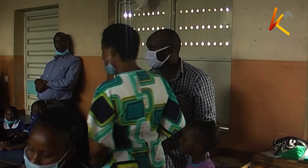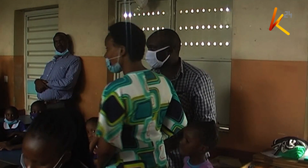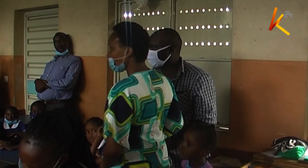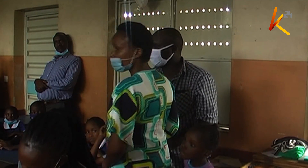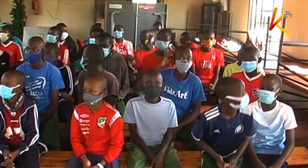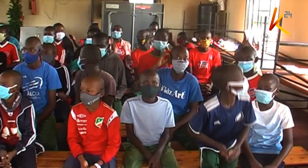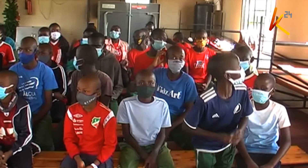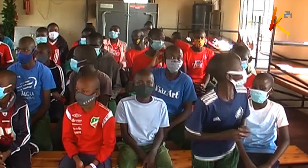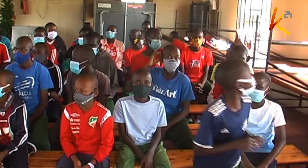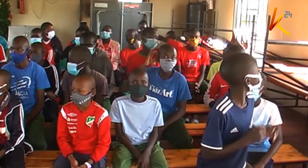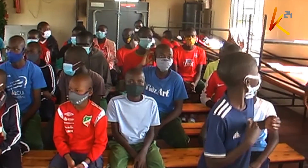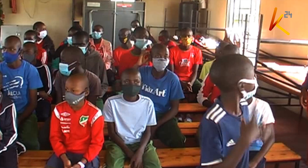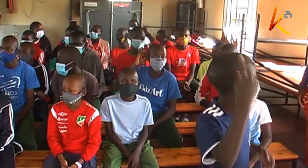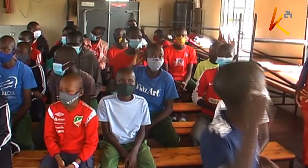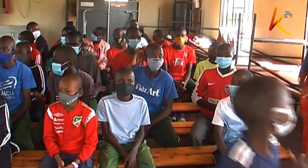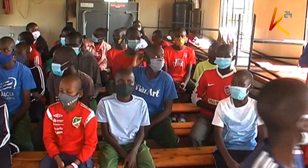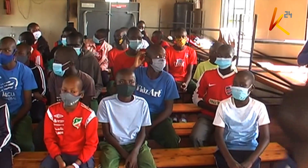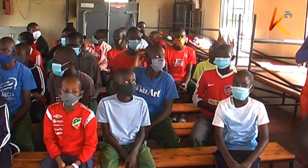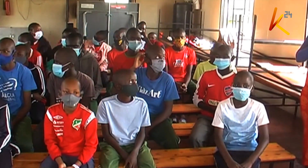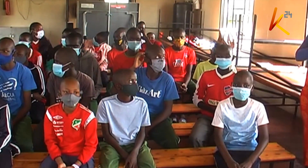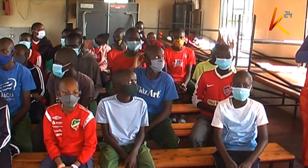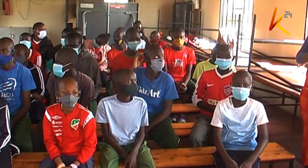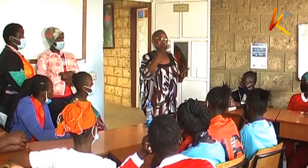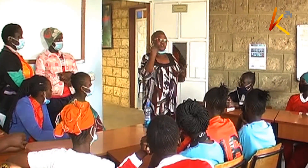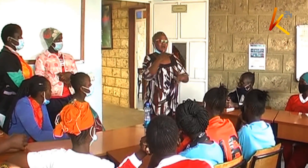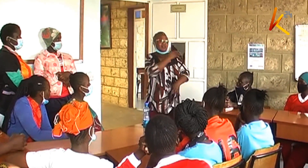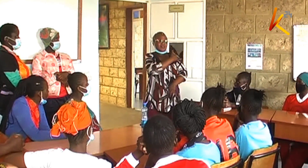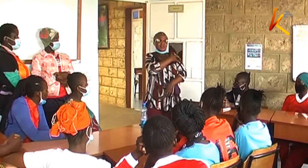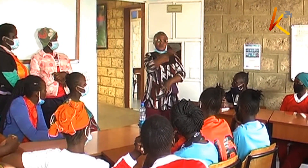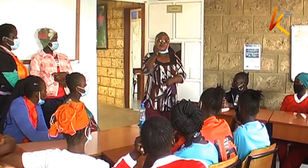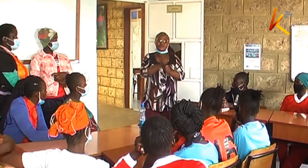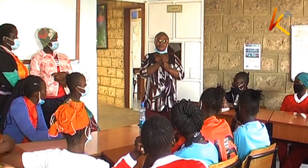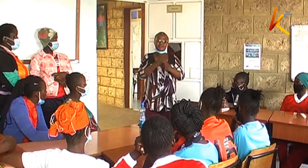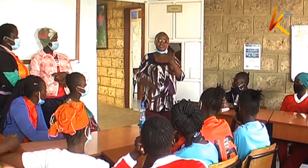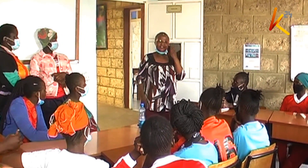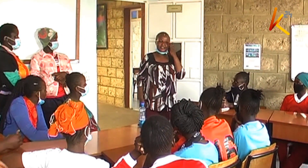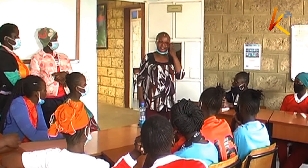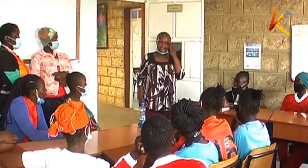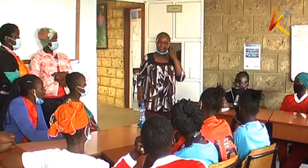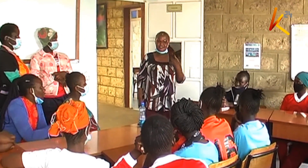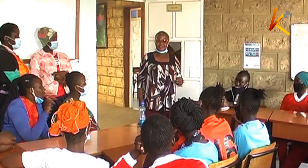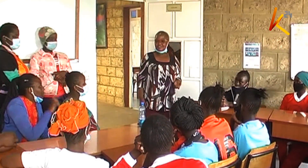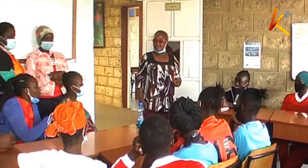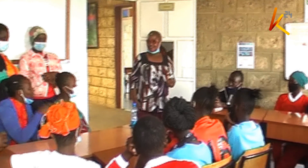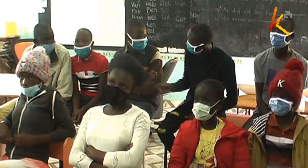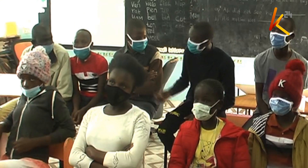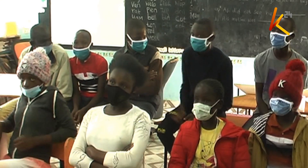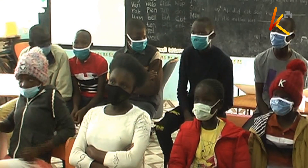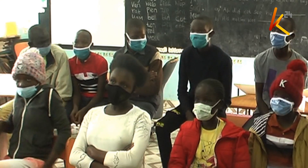umbele, na hivyo baadia mashirika sioko ya sirikali, ya natuwa masisho kwa watu waishu na ulimavuhu kusikia. Hasa kuhusu